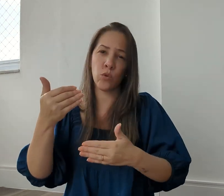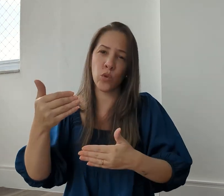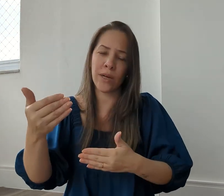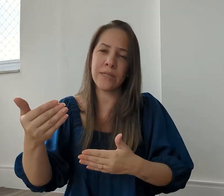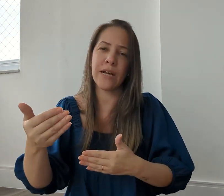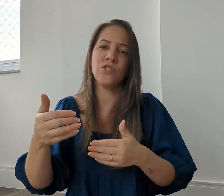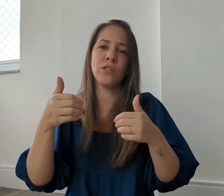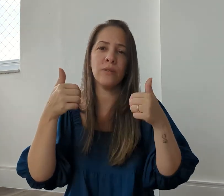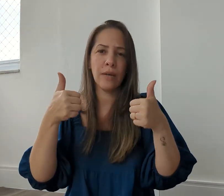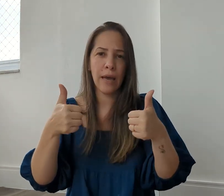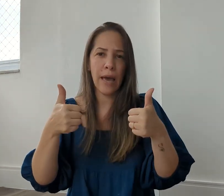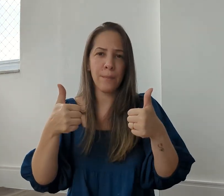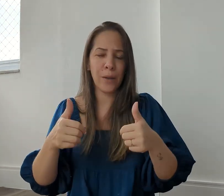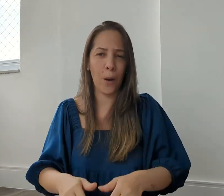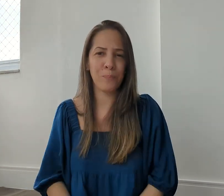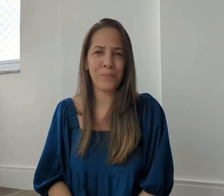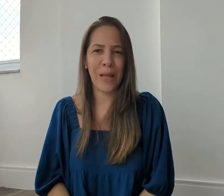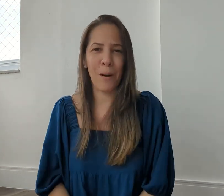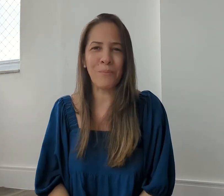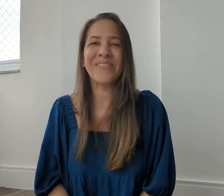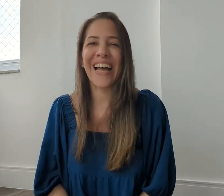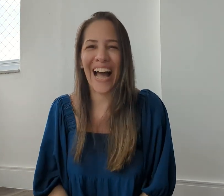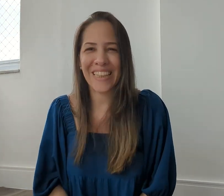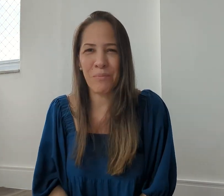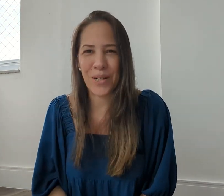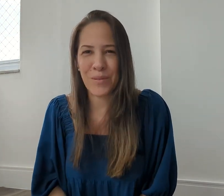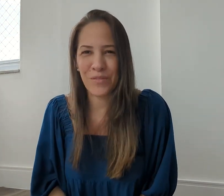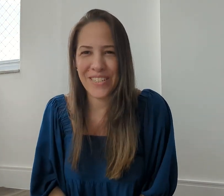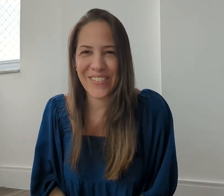tudo organizadinho, é melhor, tá bom? Até o próximo vídeo!